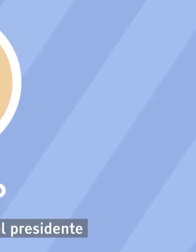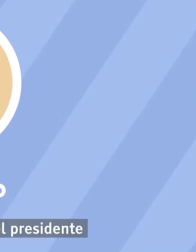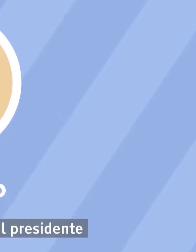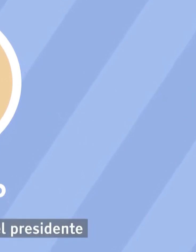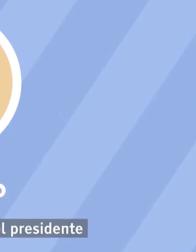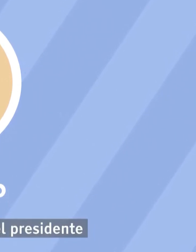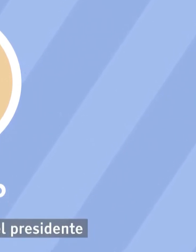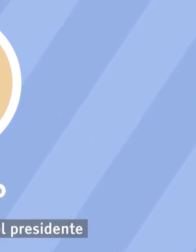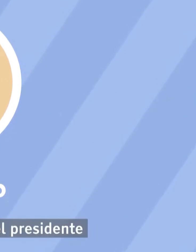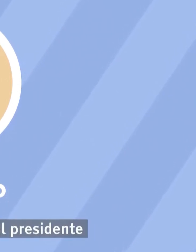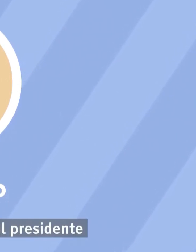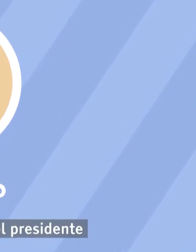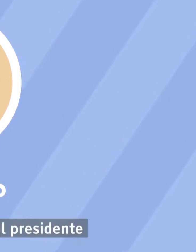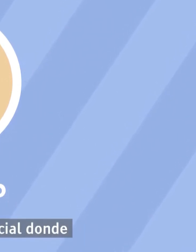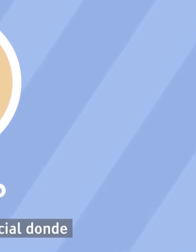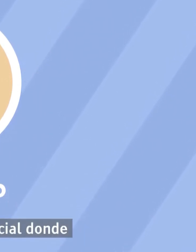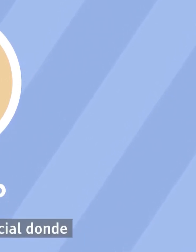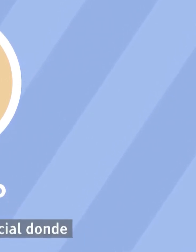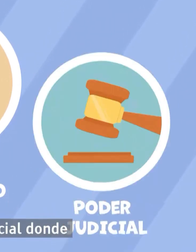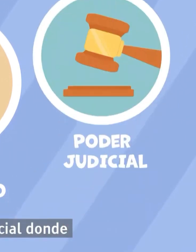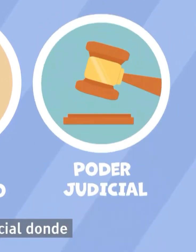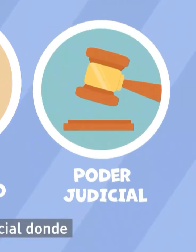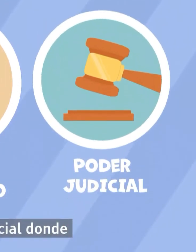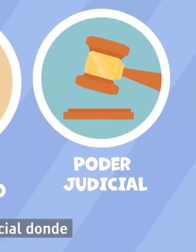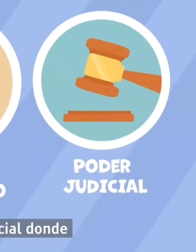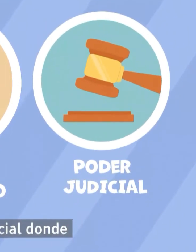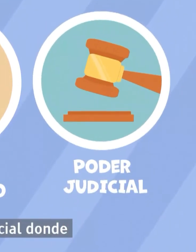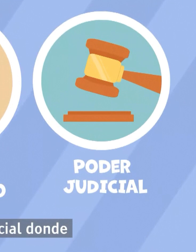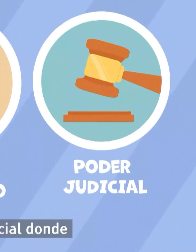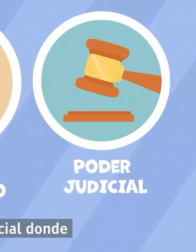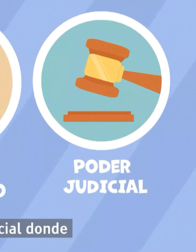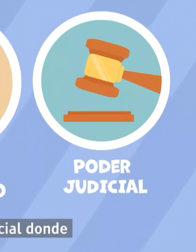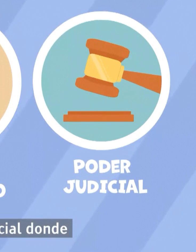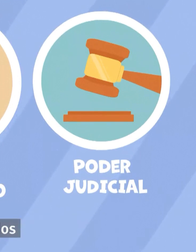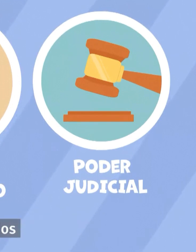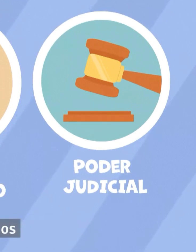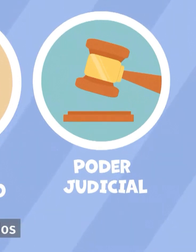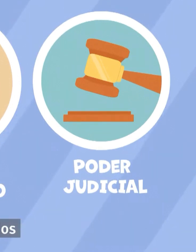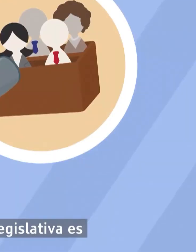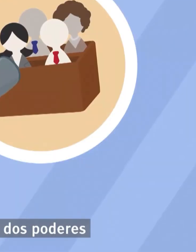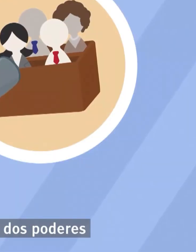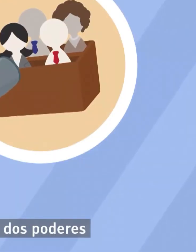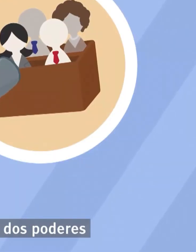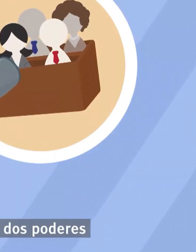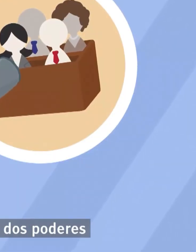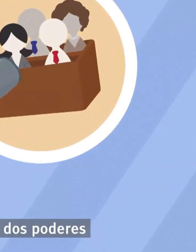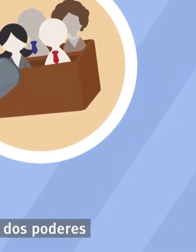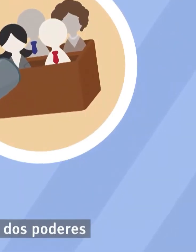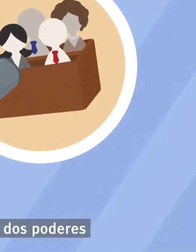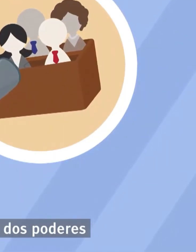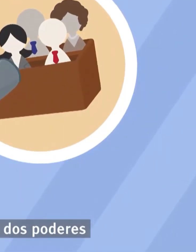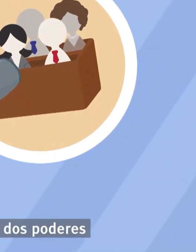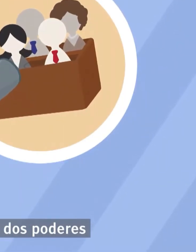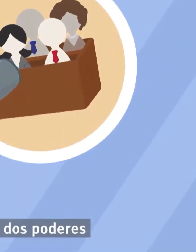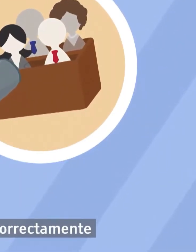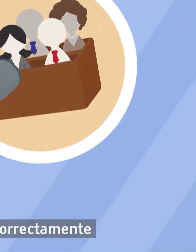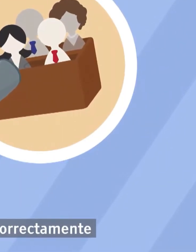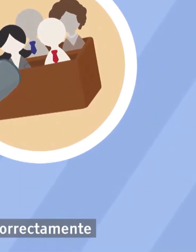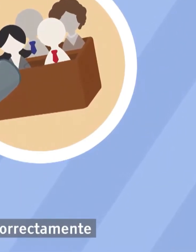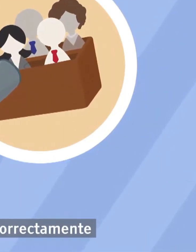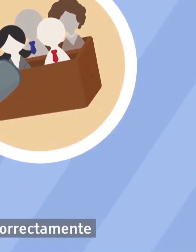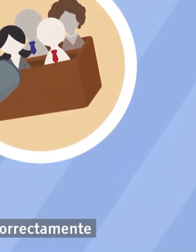temas como la división de los poderes de la República, las funciones de la Asamblea Legislativa, las labores de los diputados y